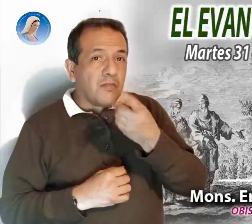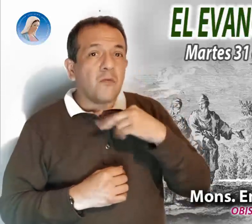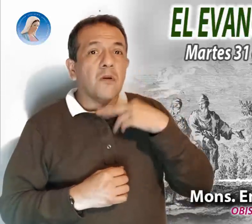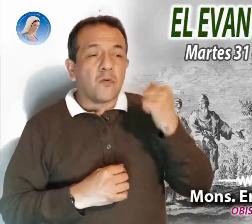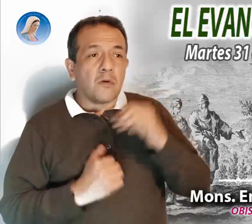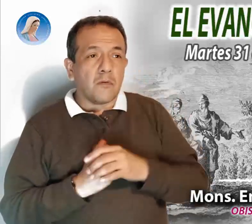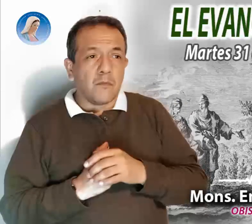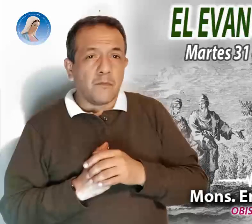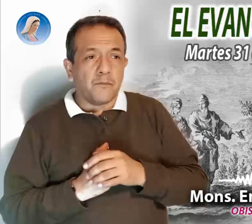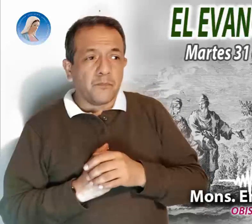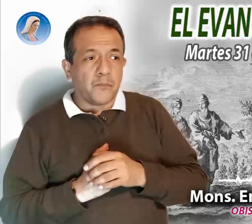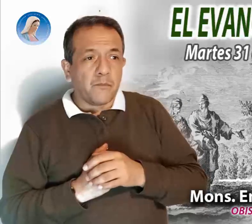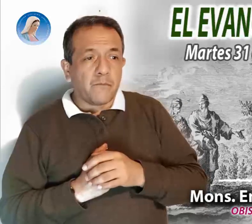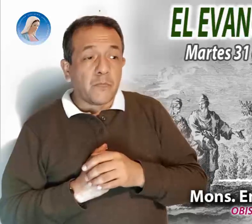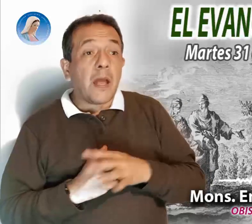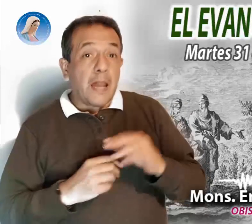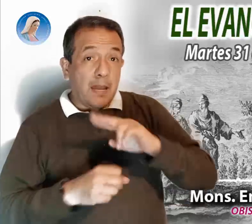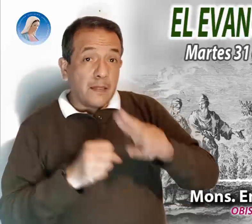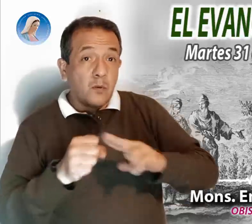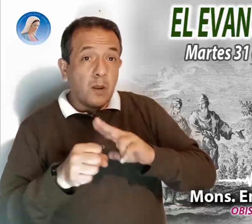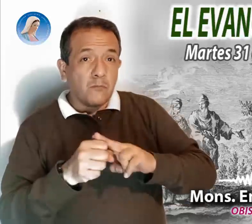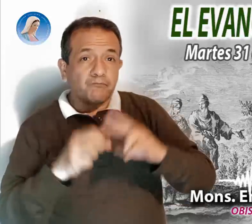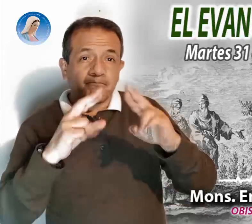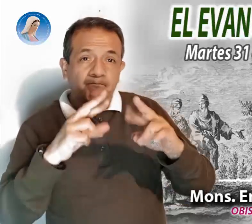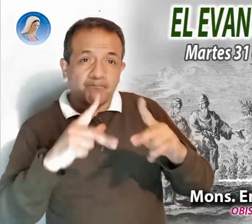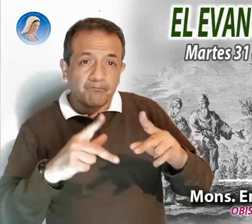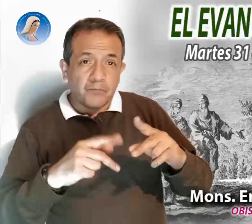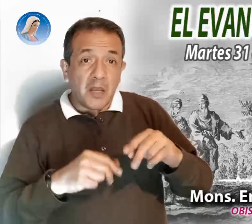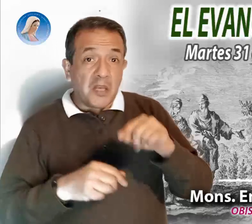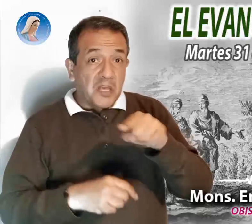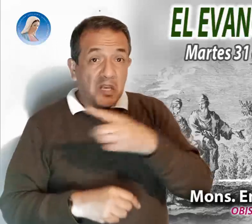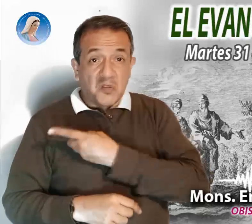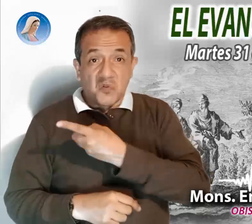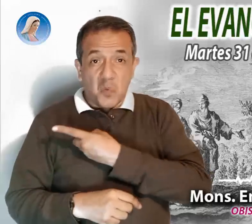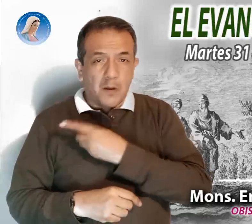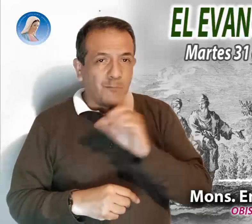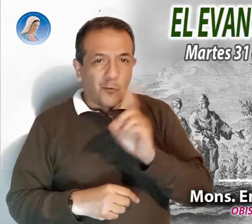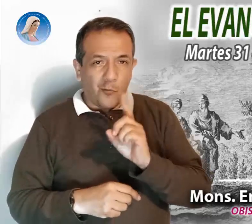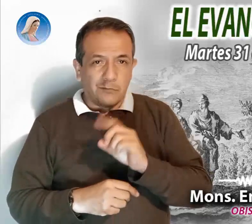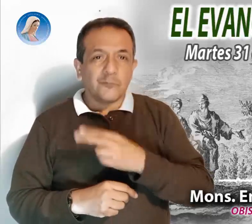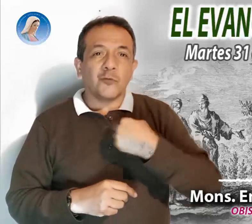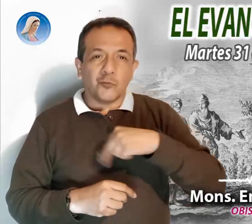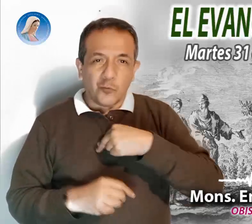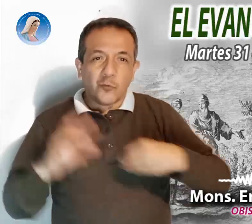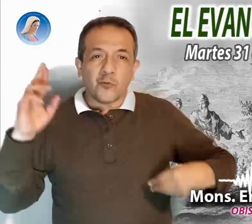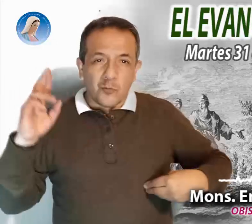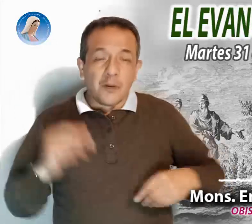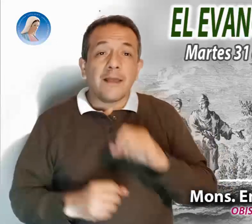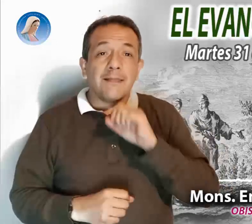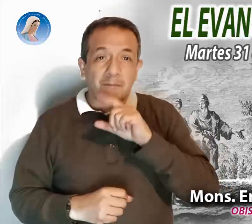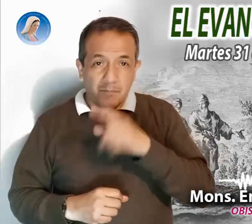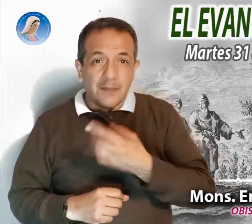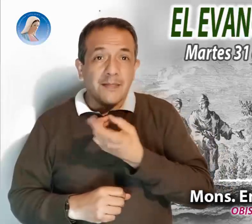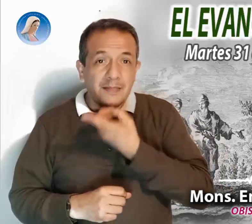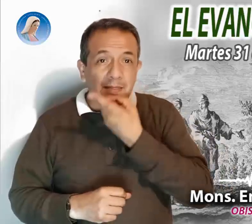naturaleza está sometida ahora al desorden, no por su querer. Y más adelante afirma que la creación gime